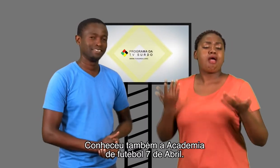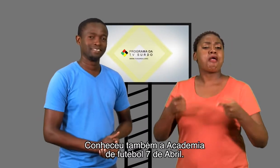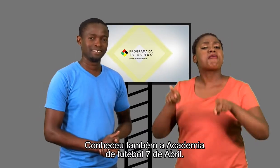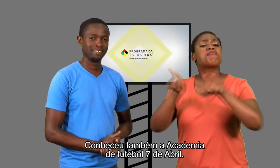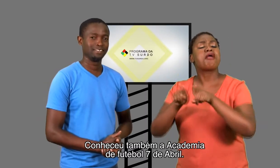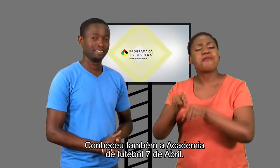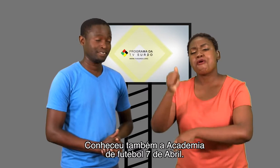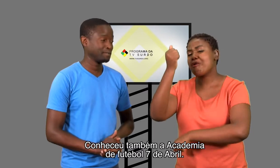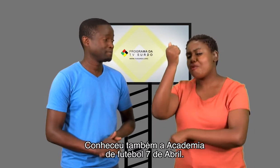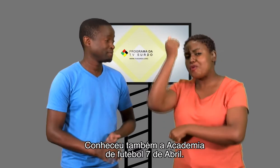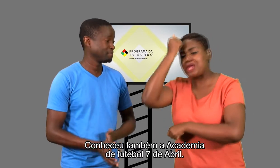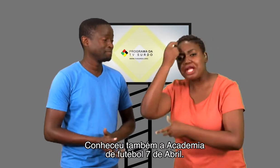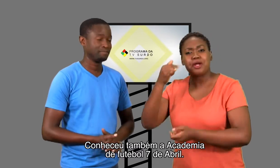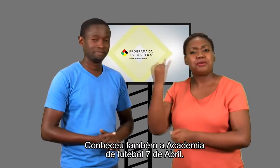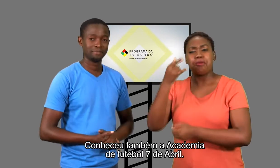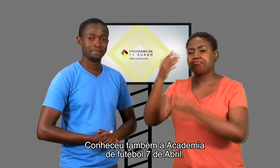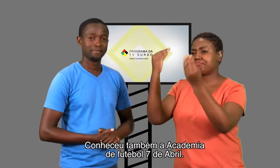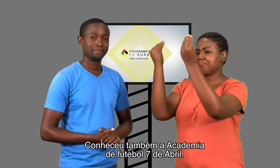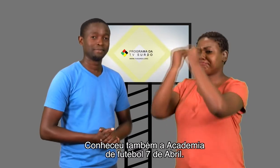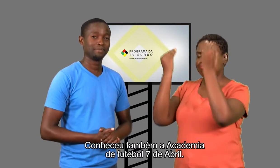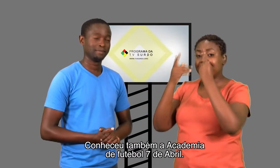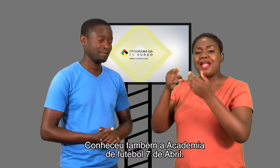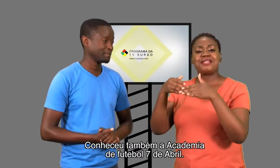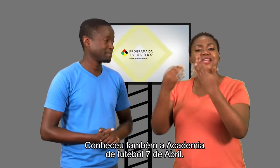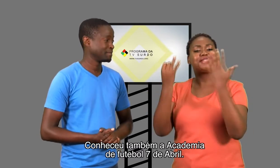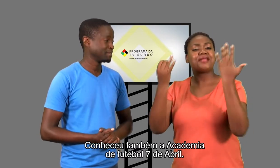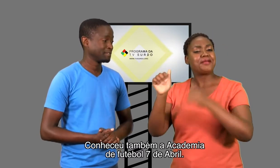Conheceu também a Academia de Futebol 7 de Abril.